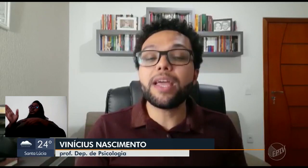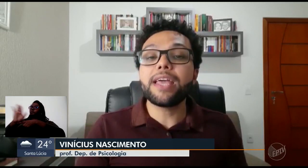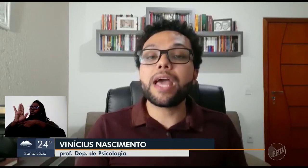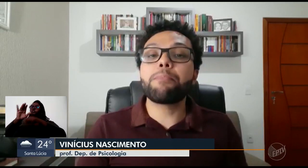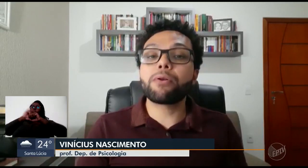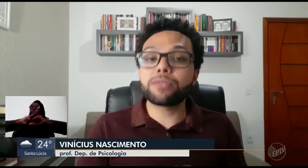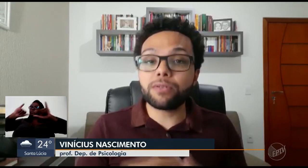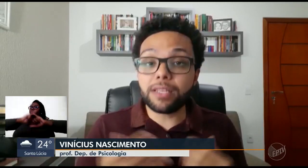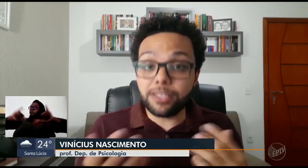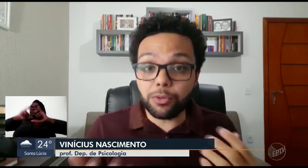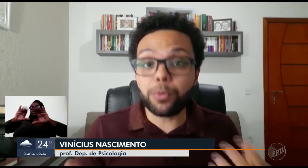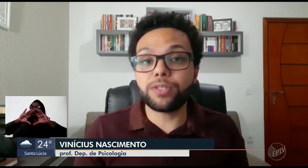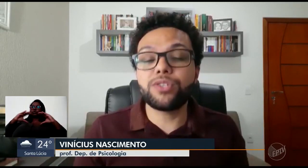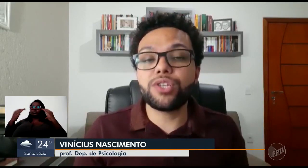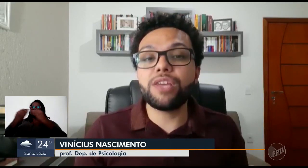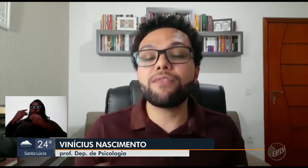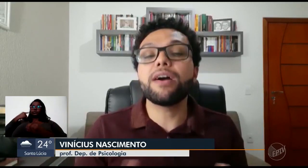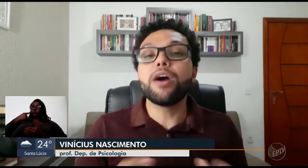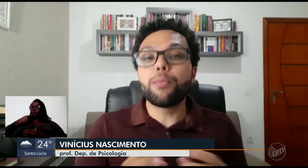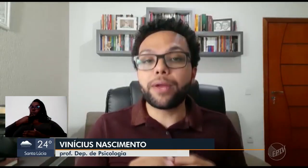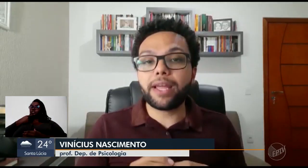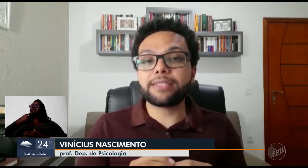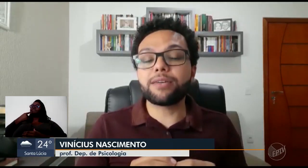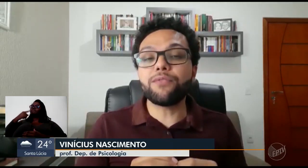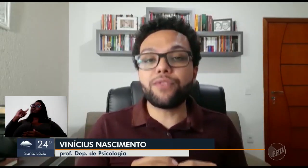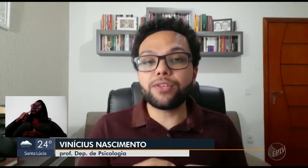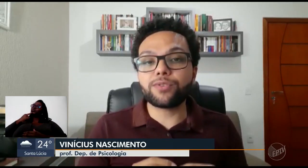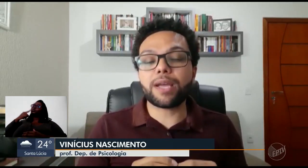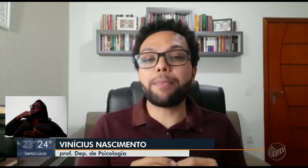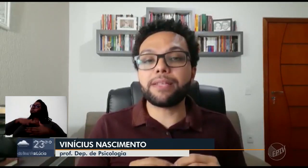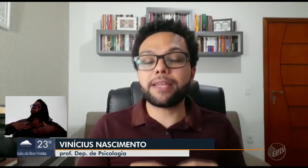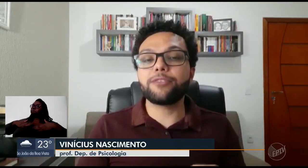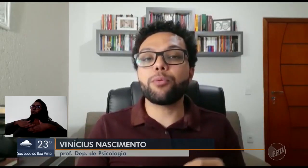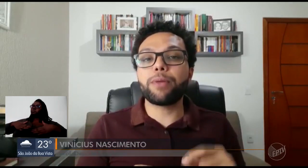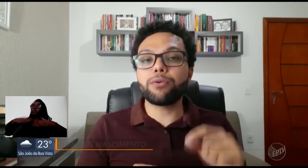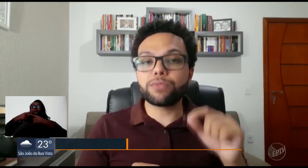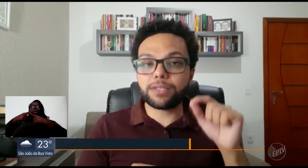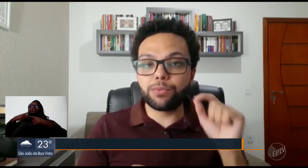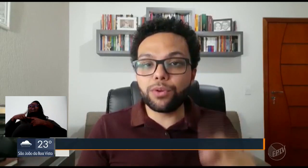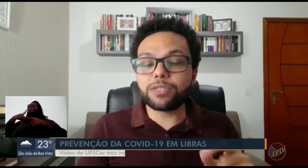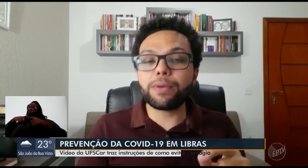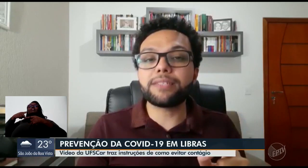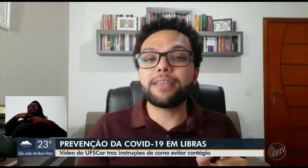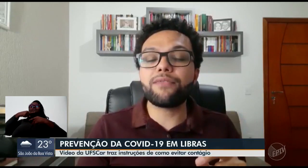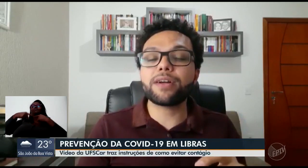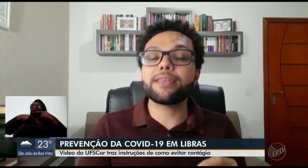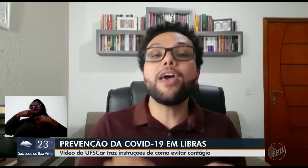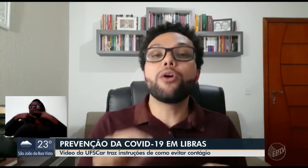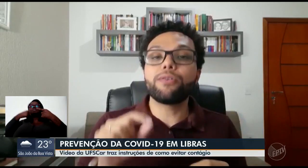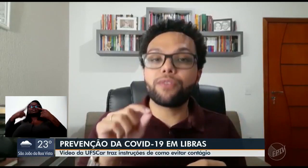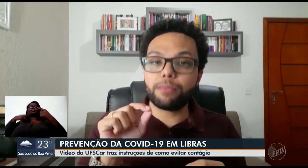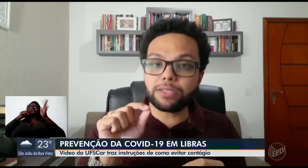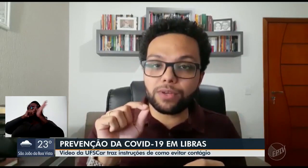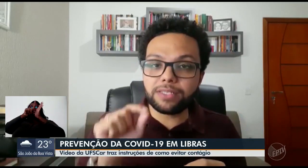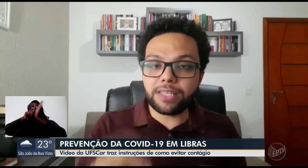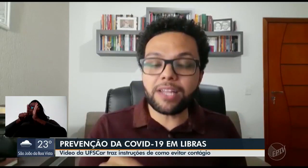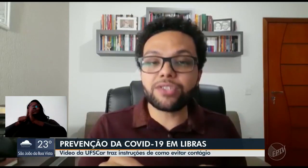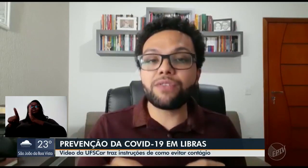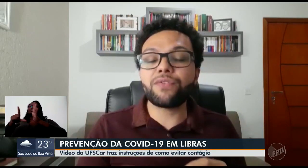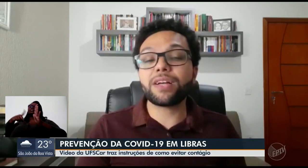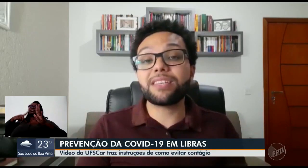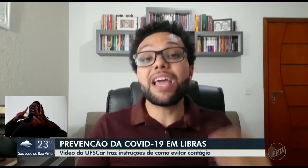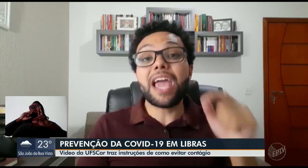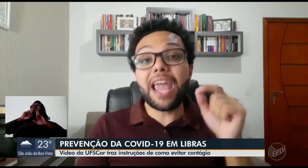surda e a repercussão tem sido positiva, porque são vídeos que apresentam perguntas muito específicas, com informações